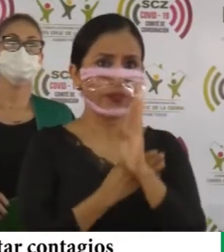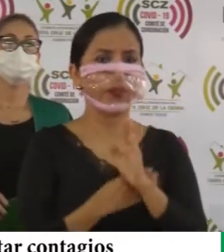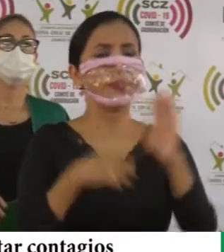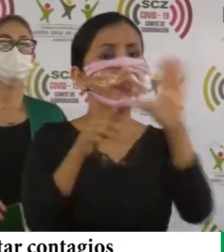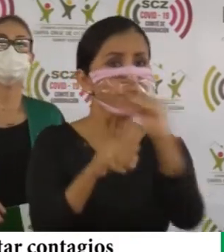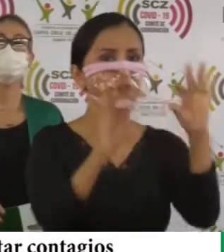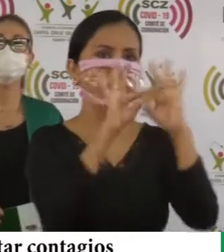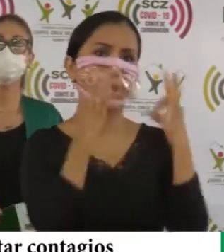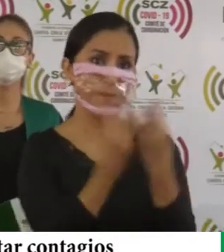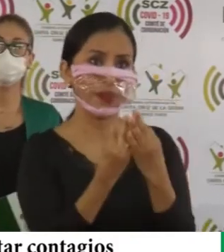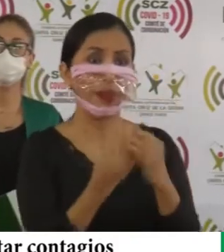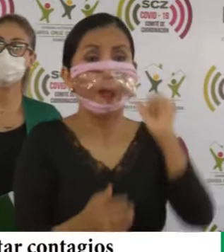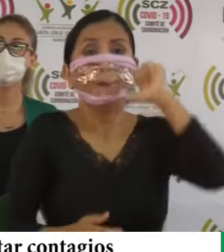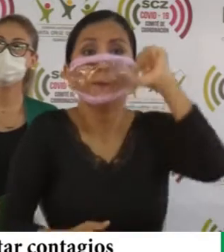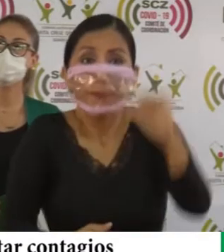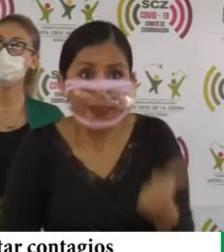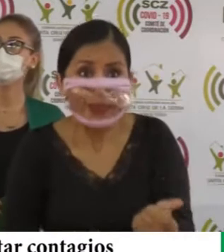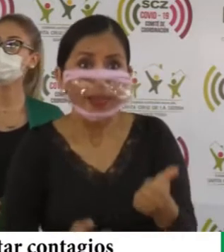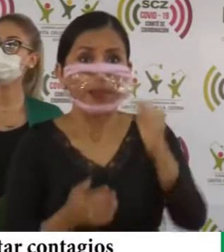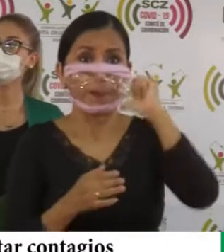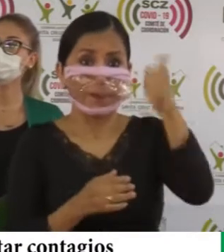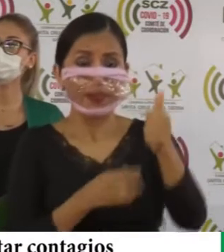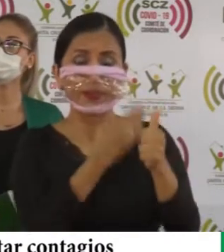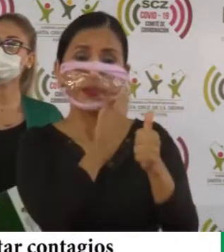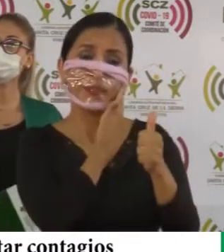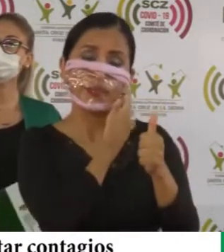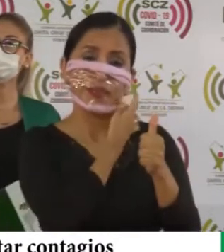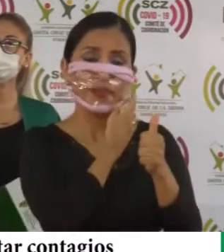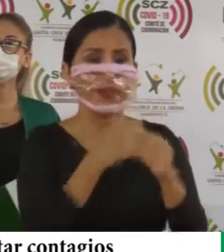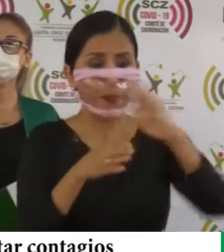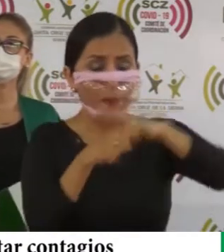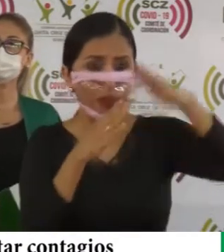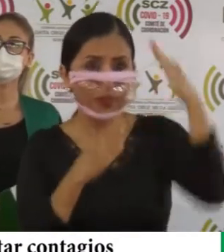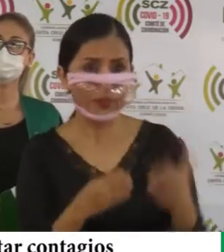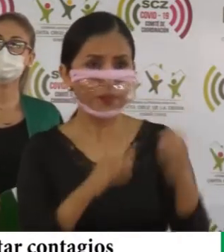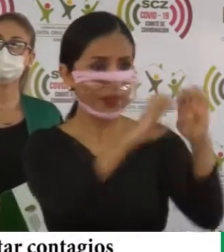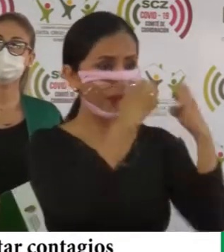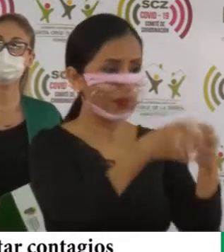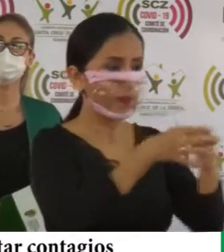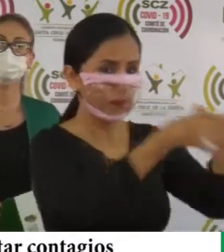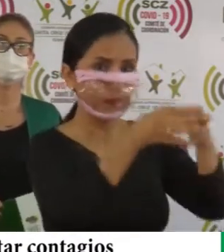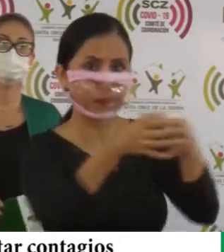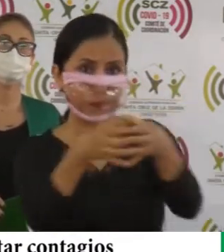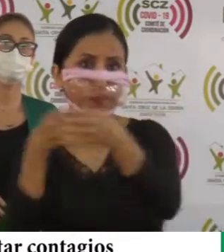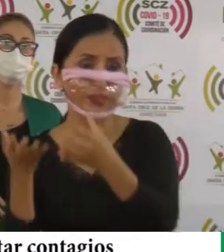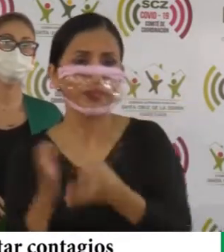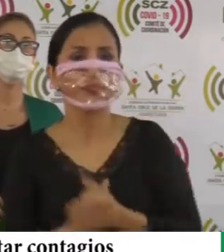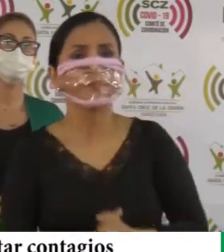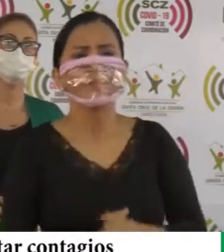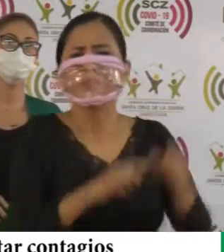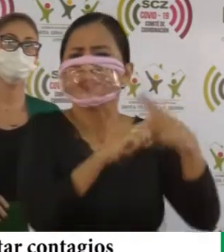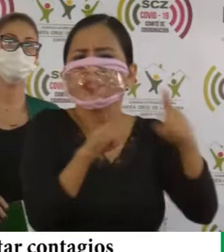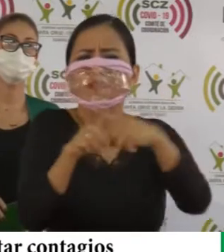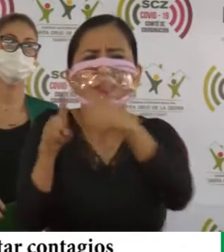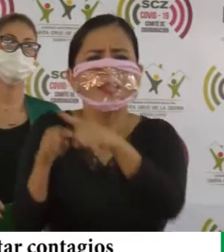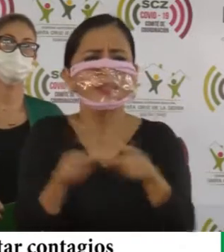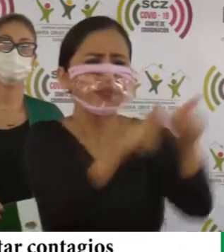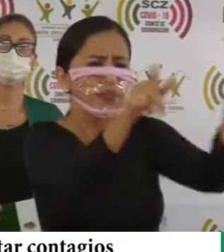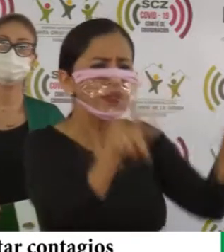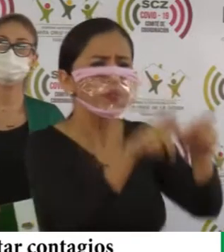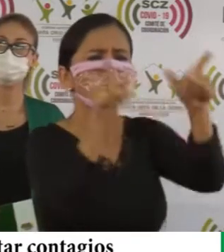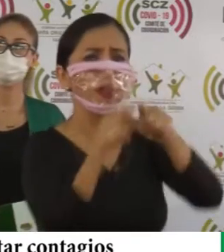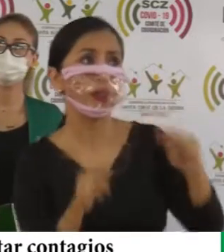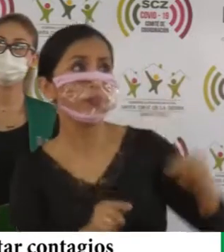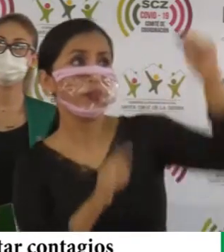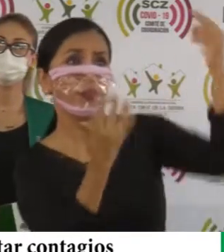nuestra familia el día de mañana estaremos concluyendo estas primeras brigadas que hemos realizado en diferentes zonas de nuestro